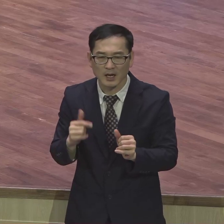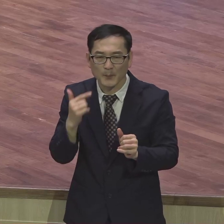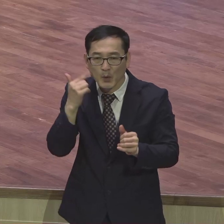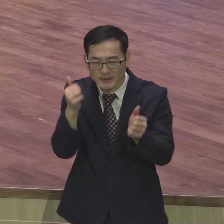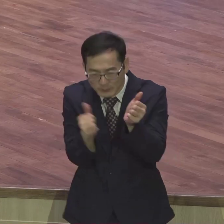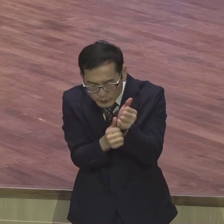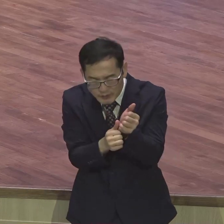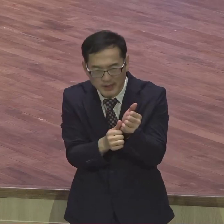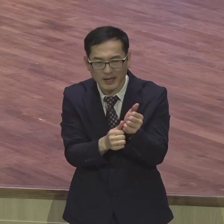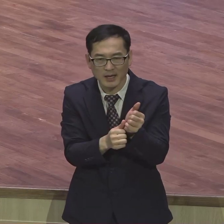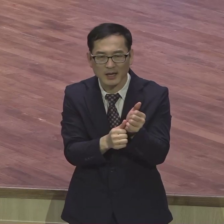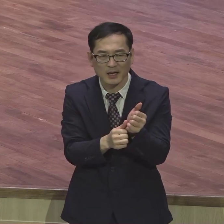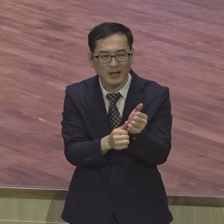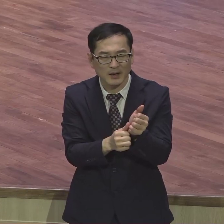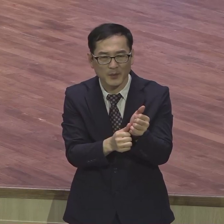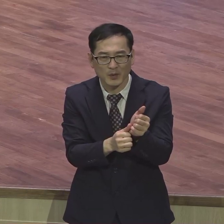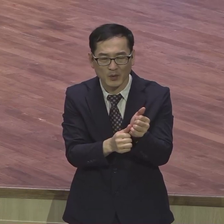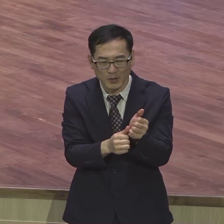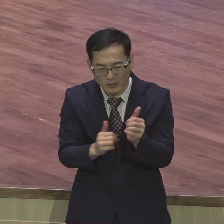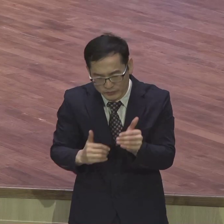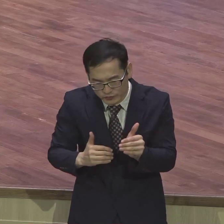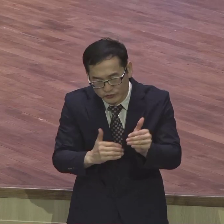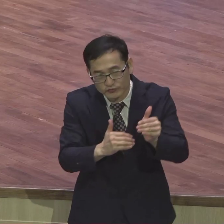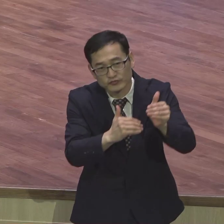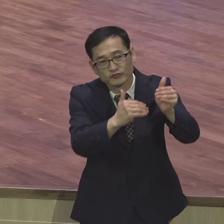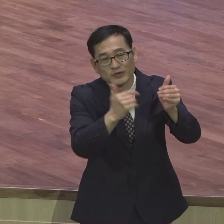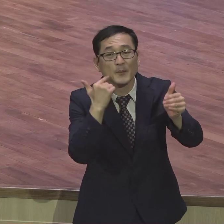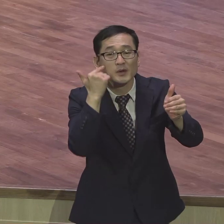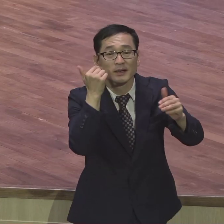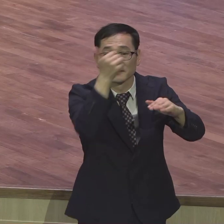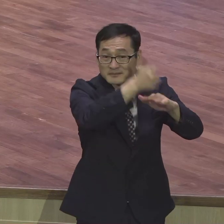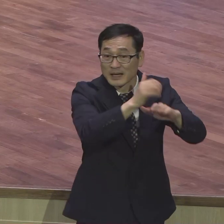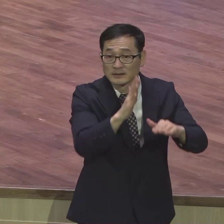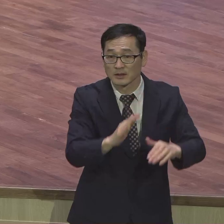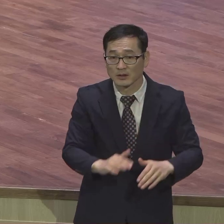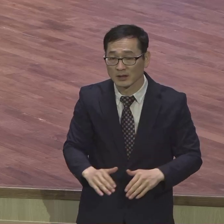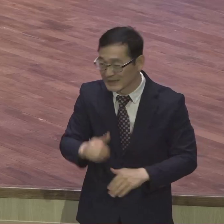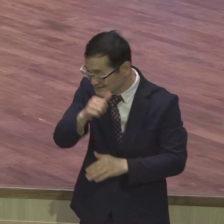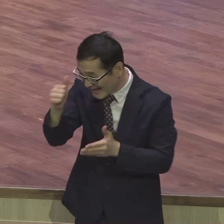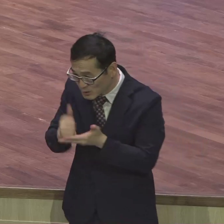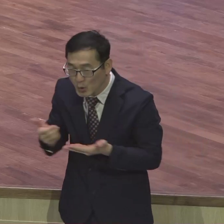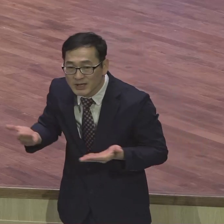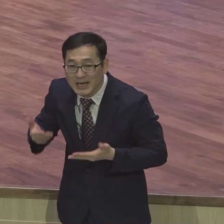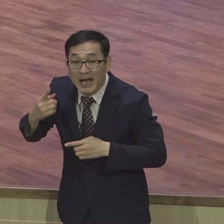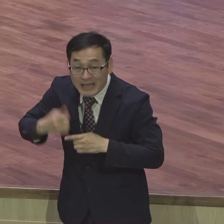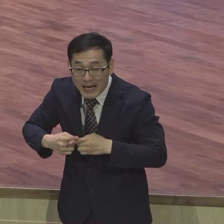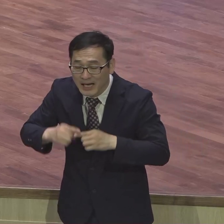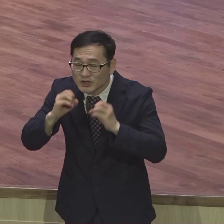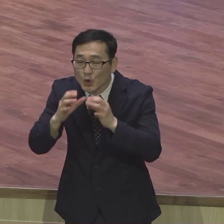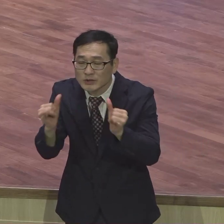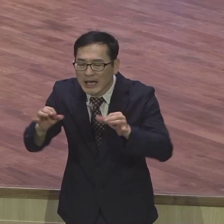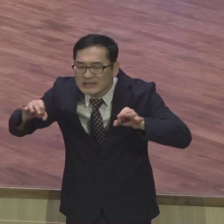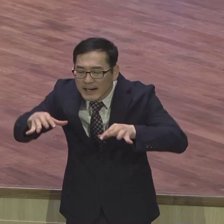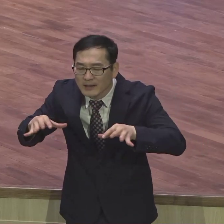장로하다가 장로하다가 장로할 때 전도사를 타이틀함 주어서 한 번 그냥 그냥 그냥